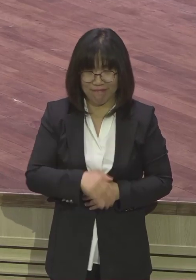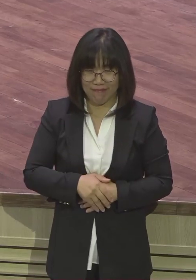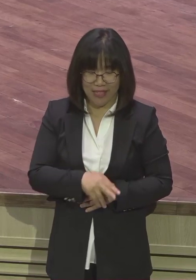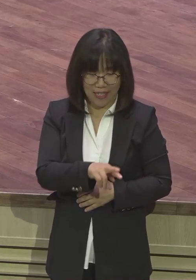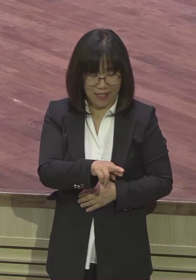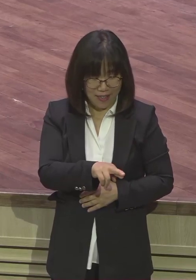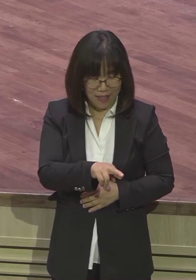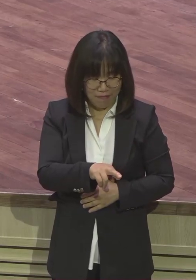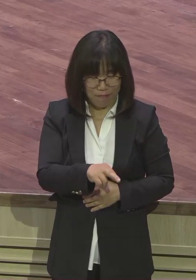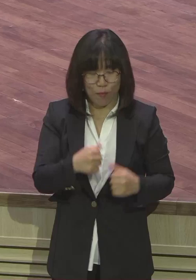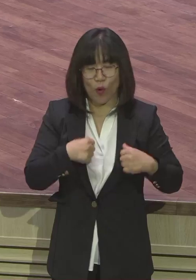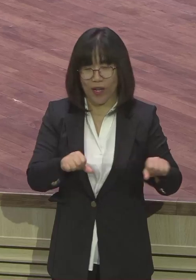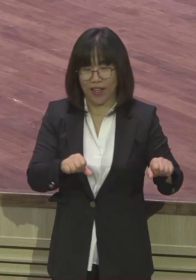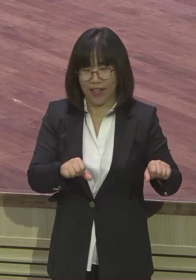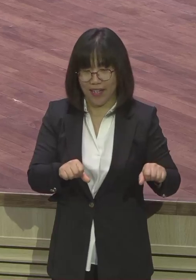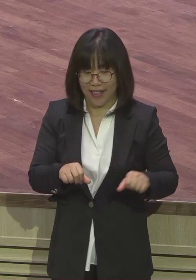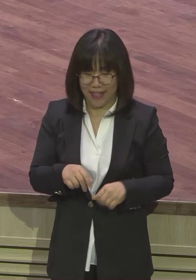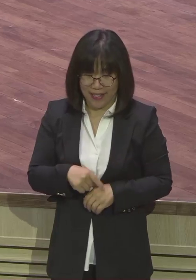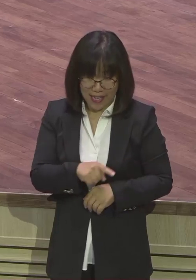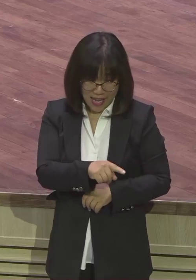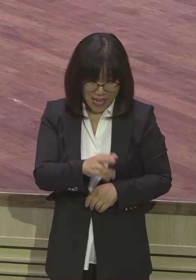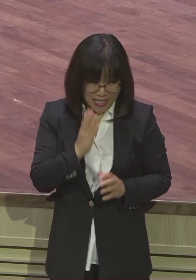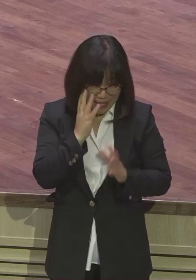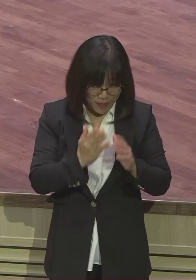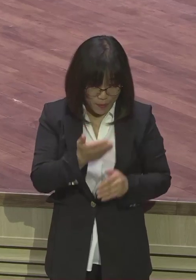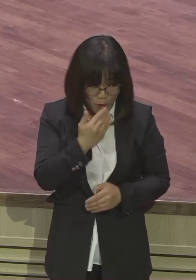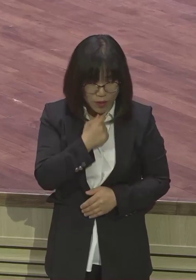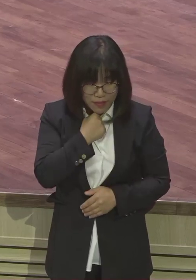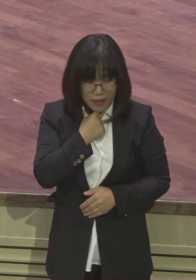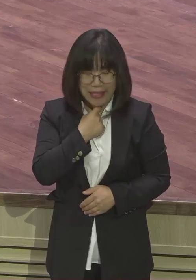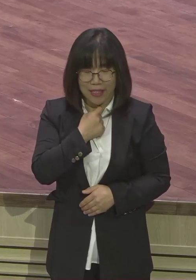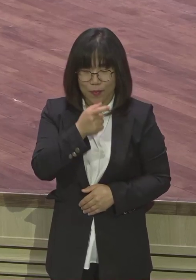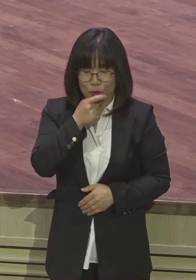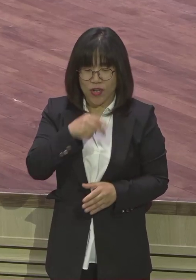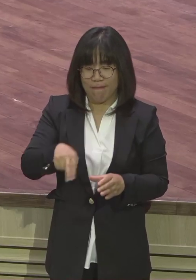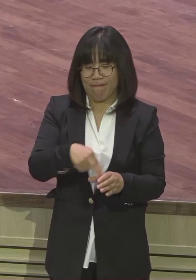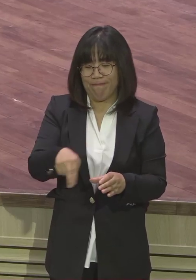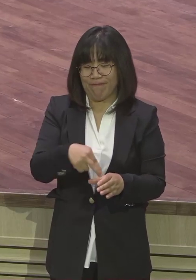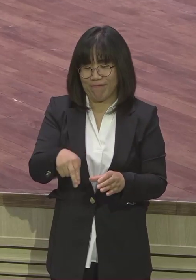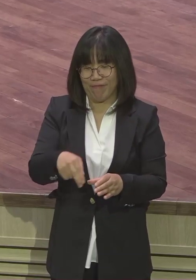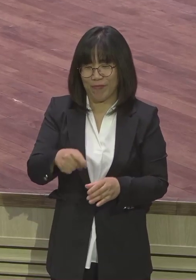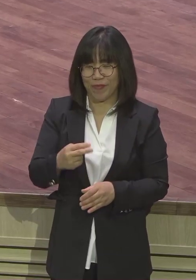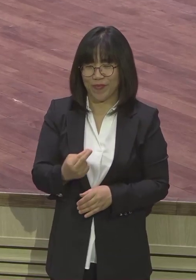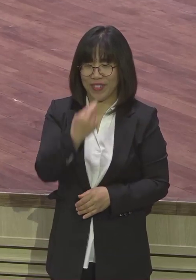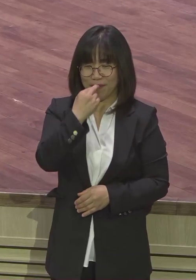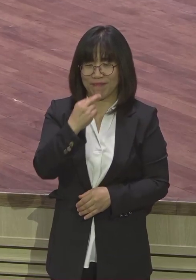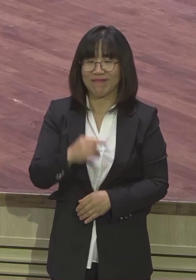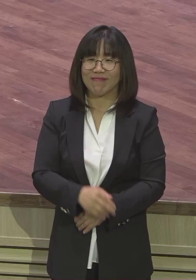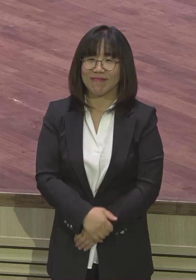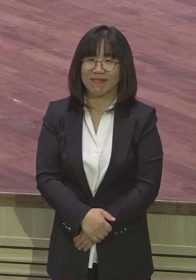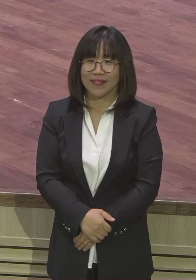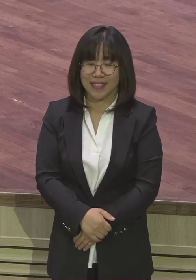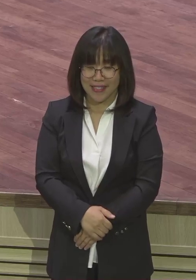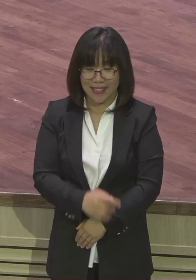쫙 먹고 싶으면 씻어. 씻어. 가면 먹어. 백김치라고. 허허허. 건 맛은 하나도 없어요.